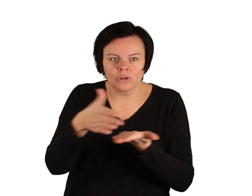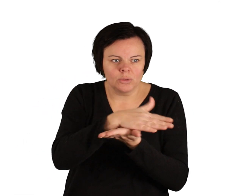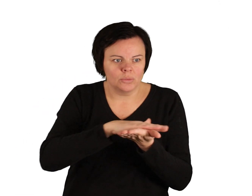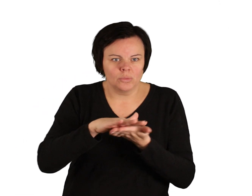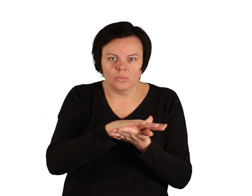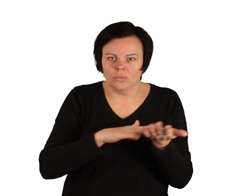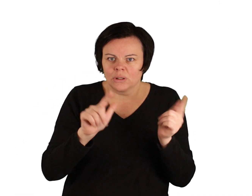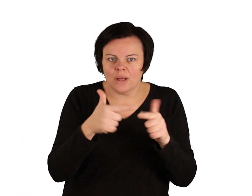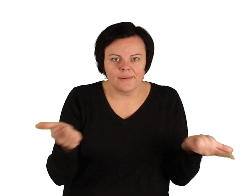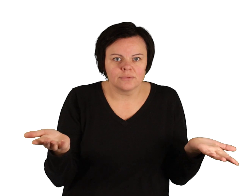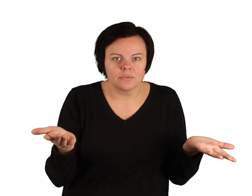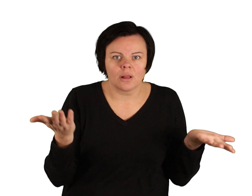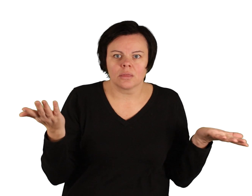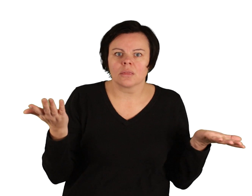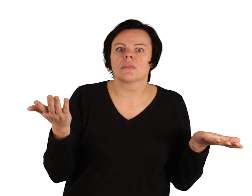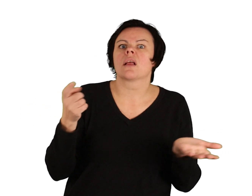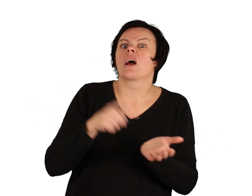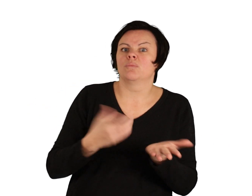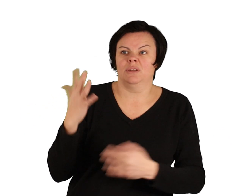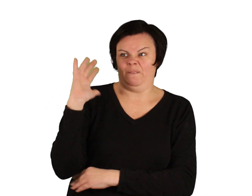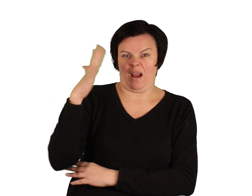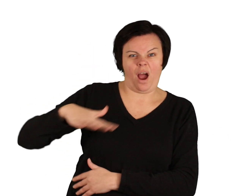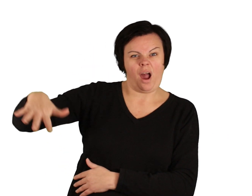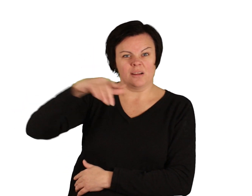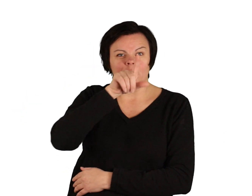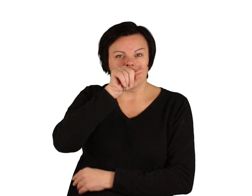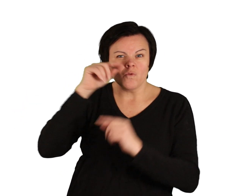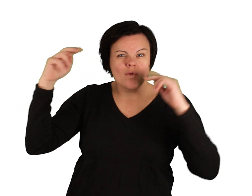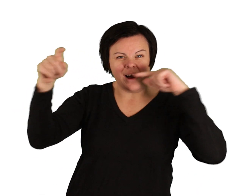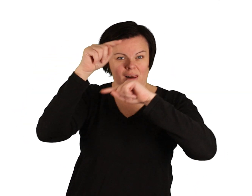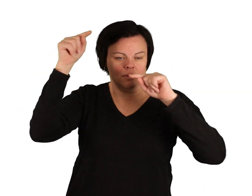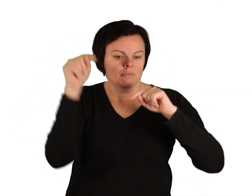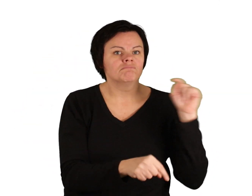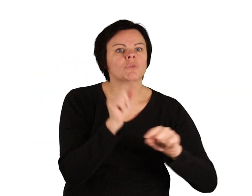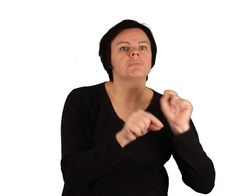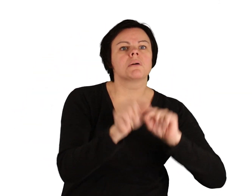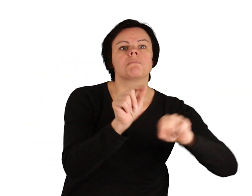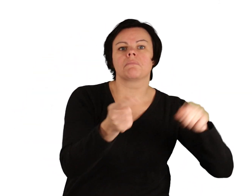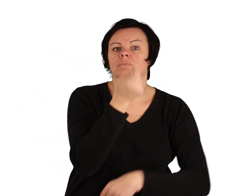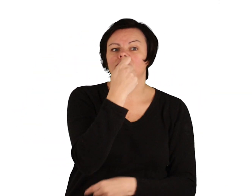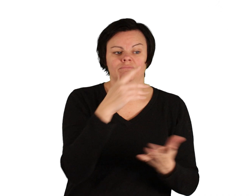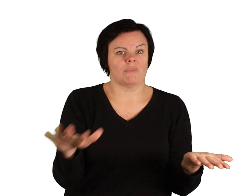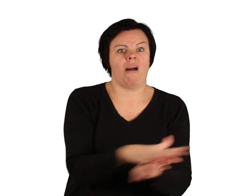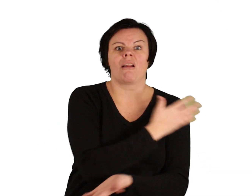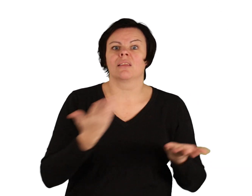Weg. Doch er fand kein einziges mehr. Die Vögel des Waldes hatten sie alle aufgepickt.